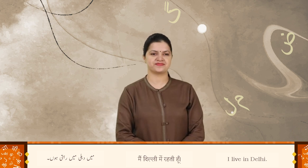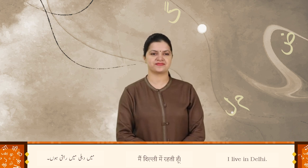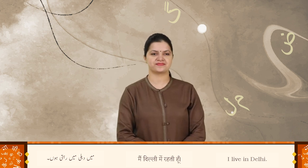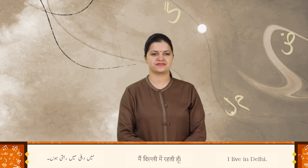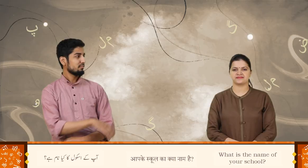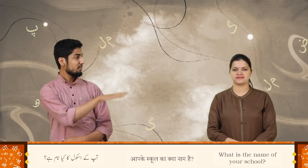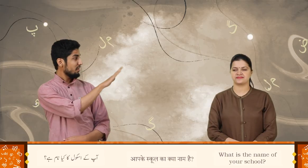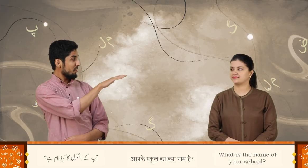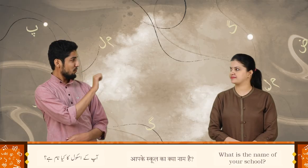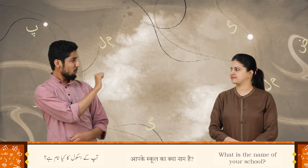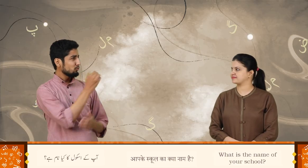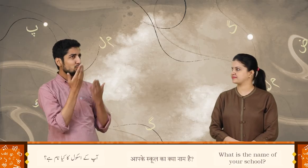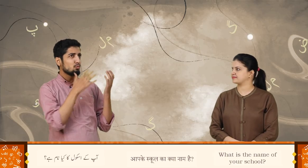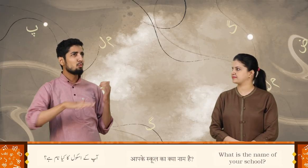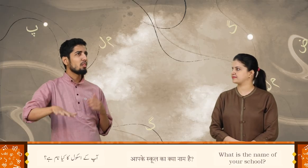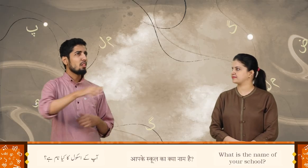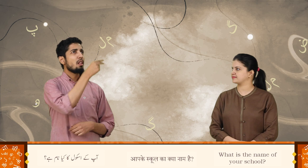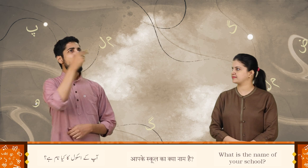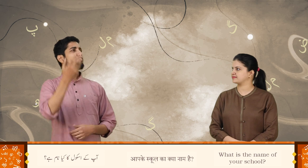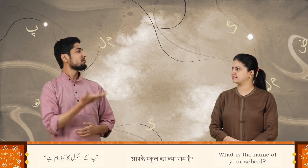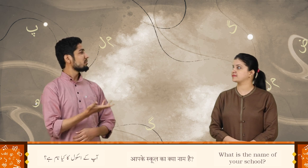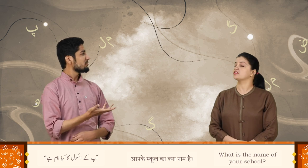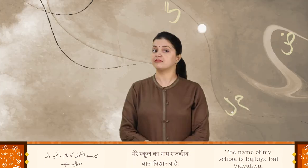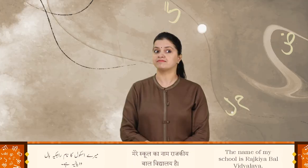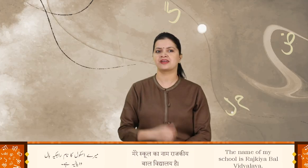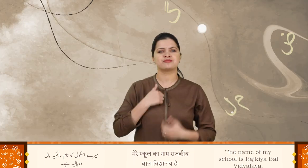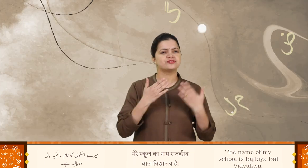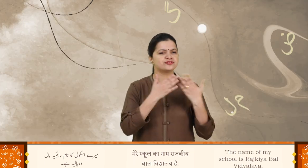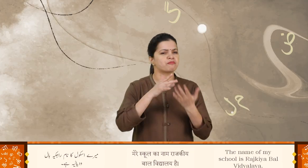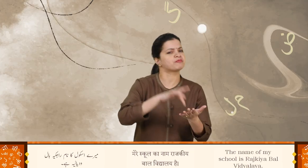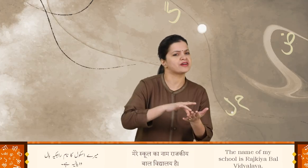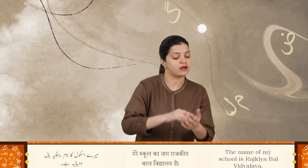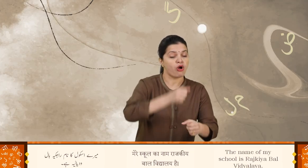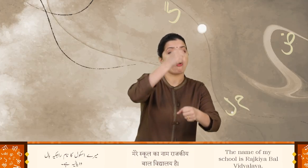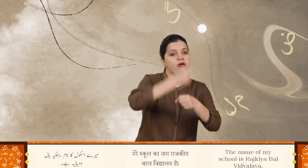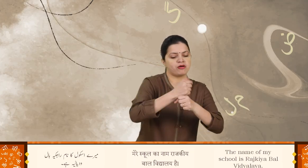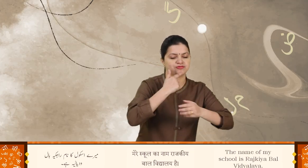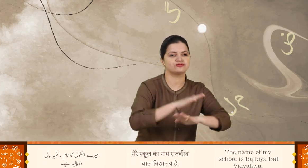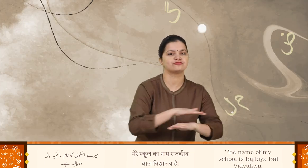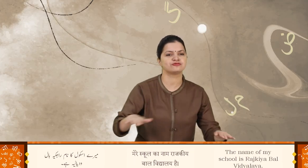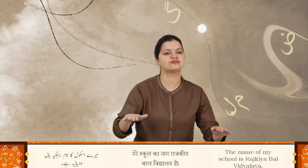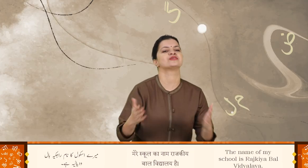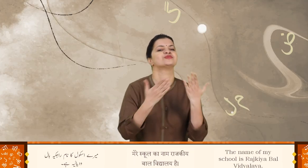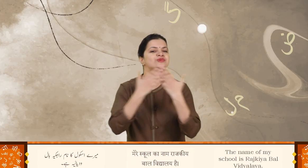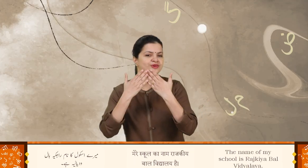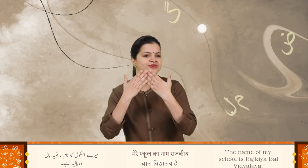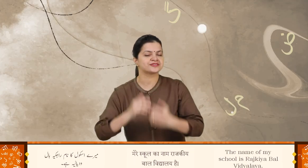آپ کے سکول کا کیا نام ہے؟ میرے سکول کا نام راجکیہ بال ودیالے ہے